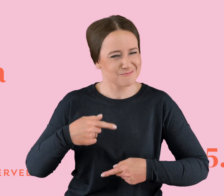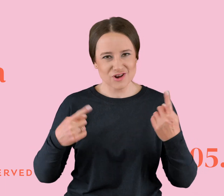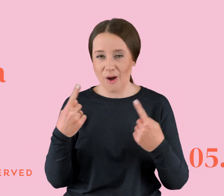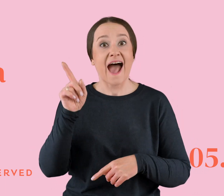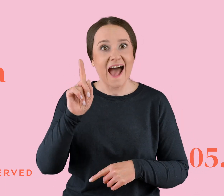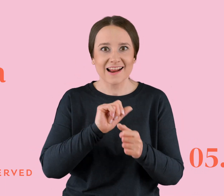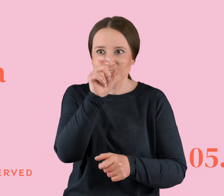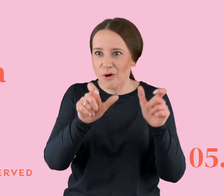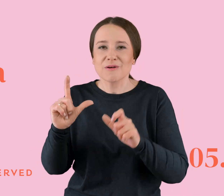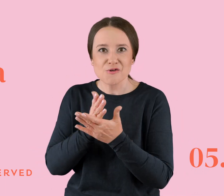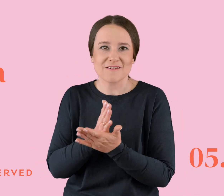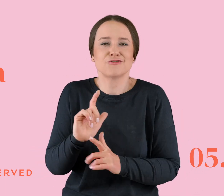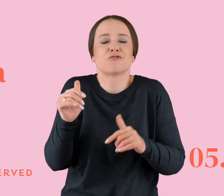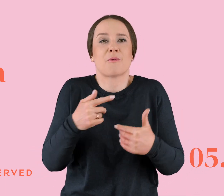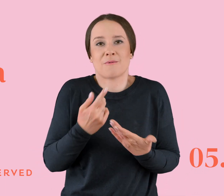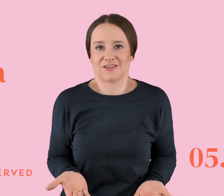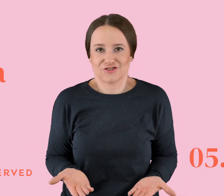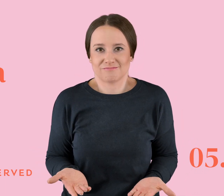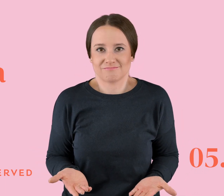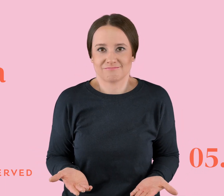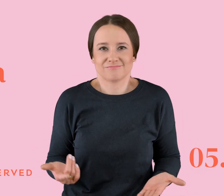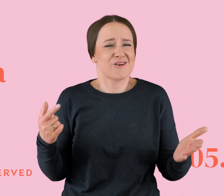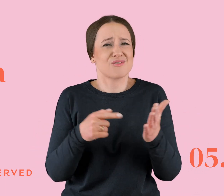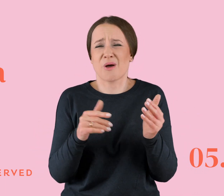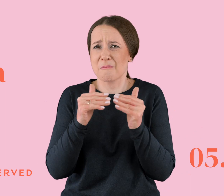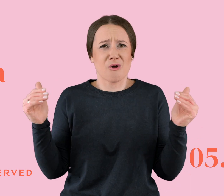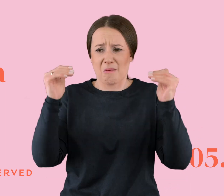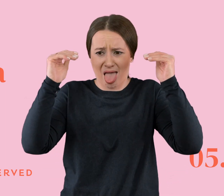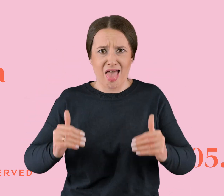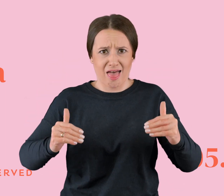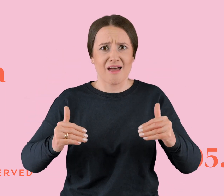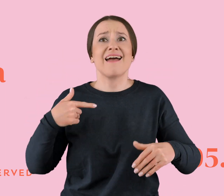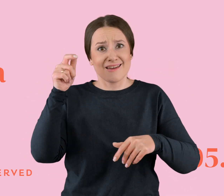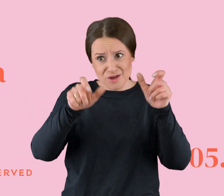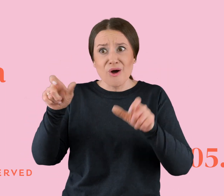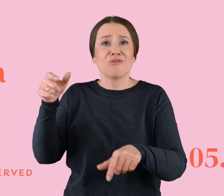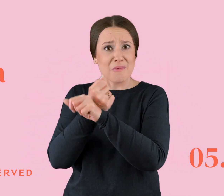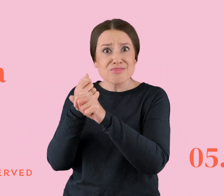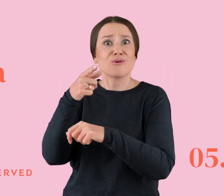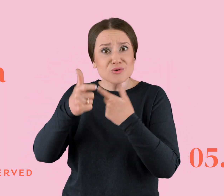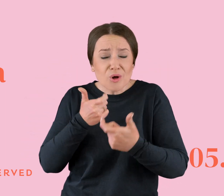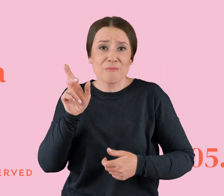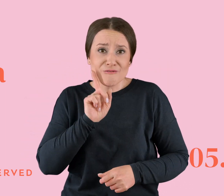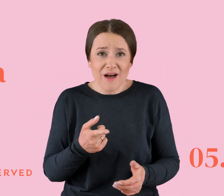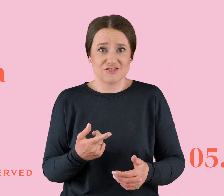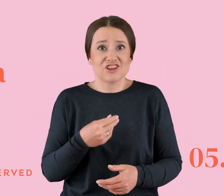wierzą. Także no co mogę powiedzieć? To jest zagrywka na najniższym poziomie. I tak robią toksyny, żeby jeszcze bardziej nas do siebie przywiązać.